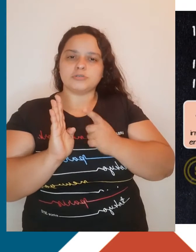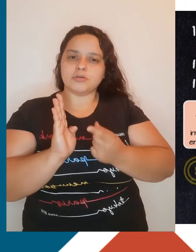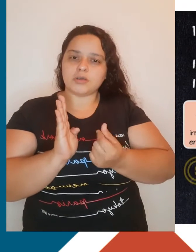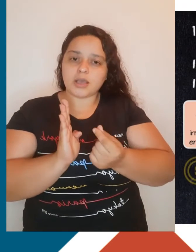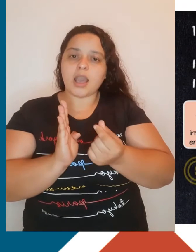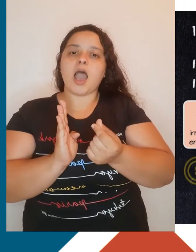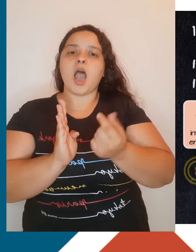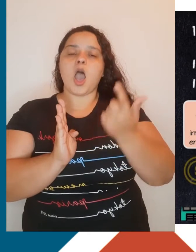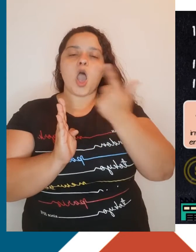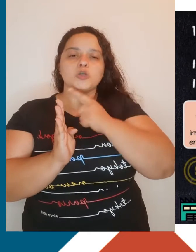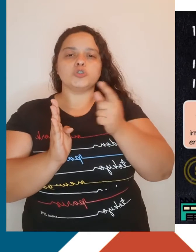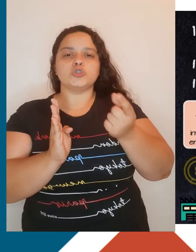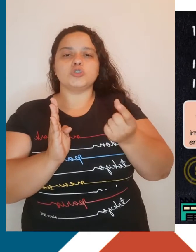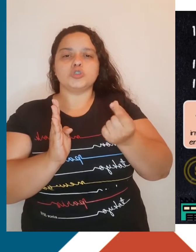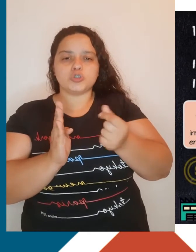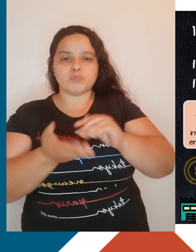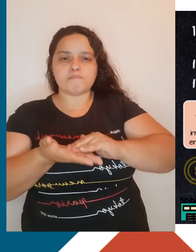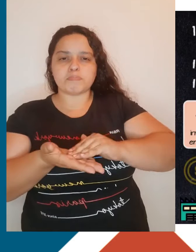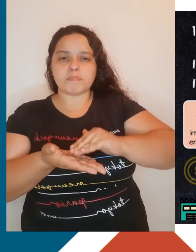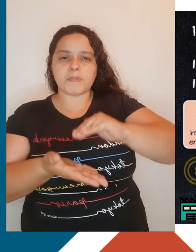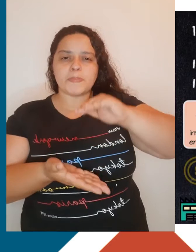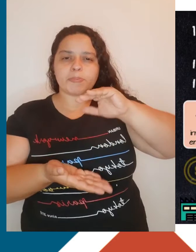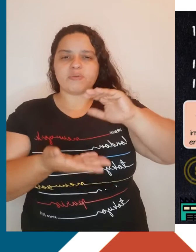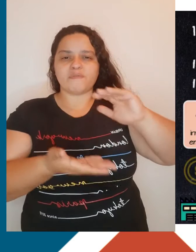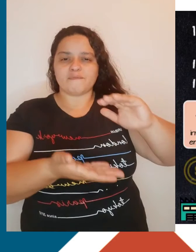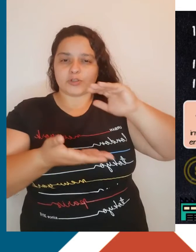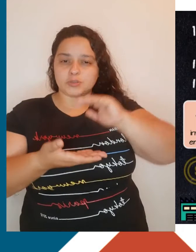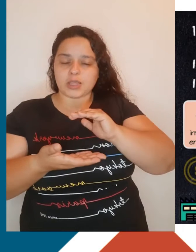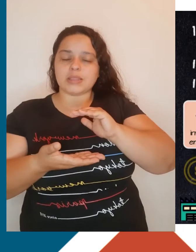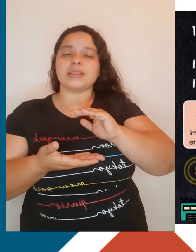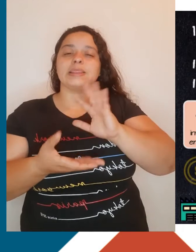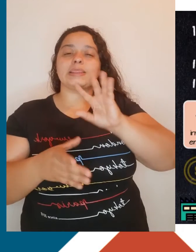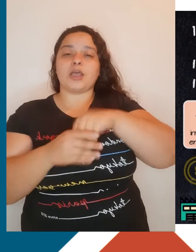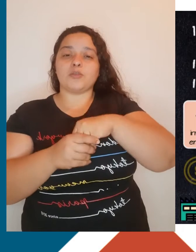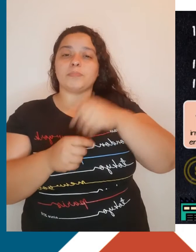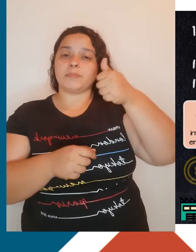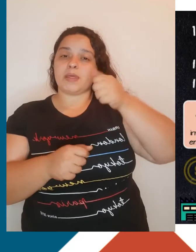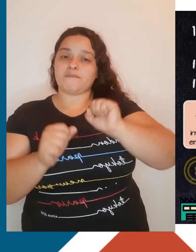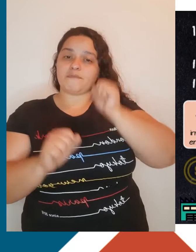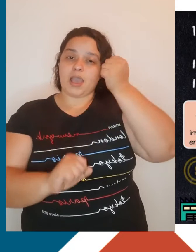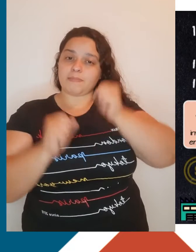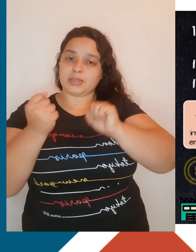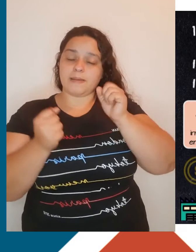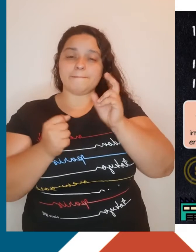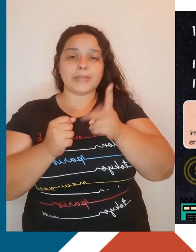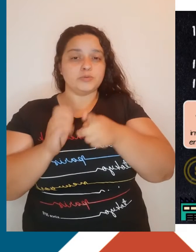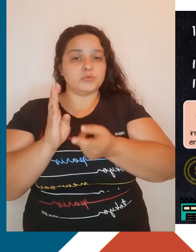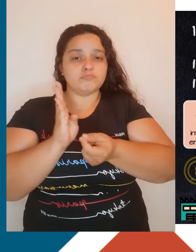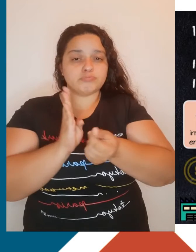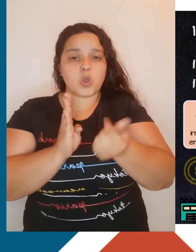que foi investido na instalação das primeiras fábricas. Ao mesmo tempo, esses burgueses conquistavam cada vez